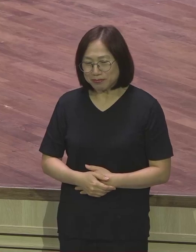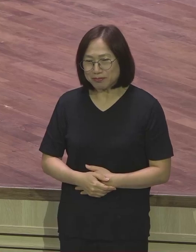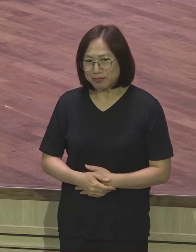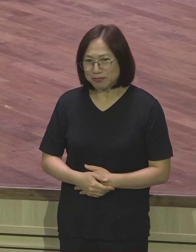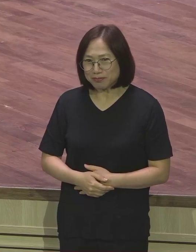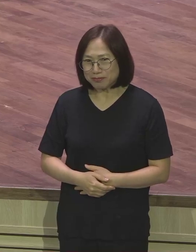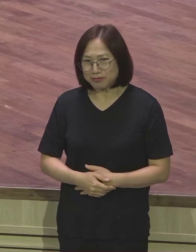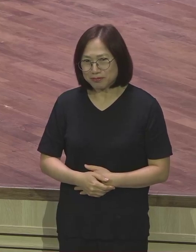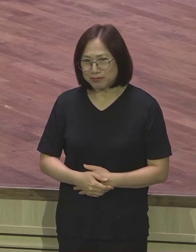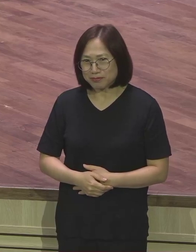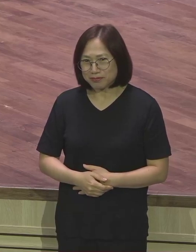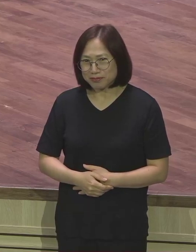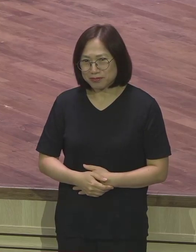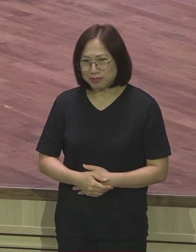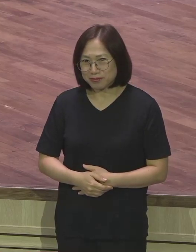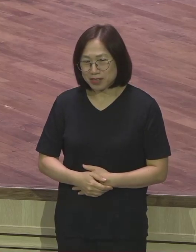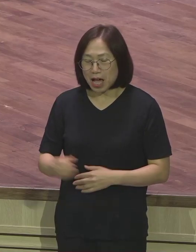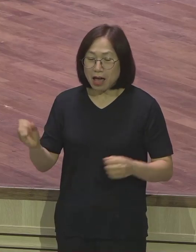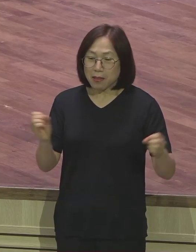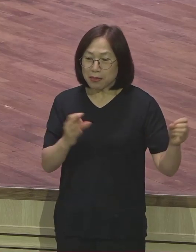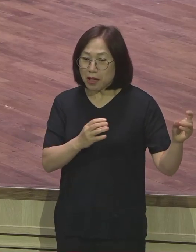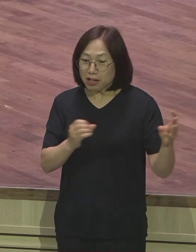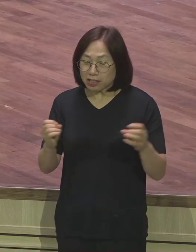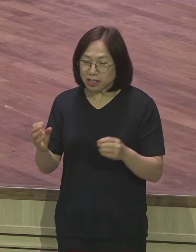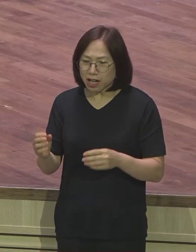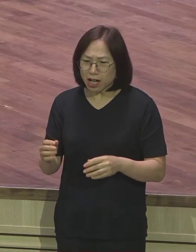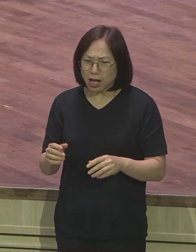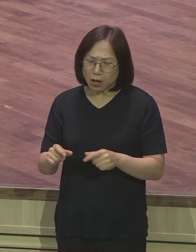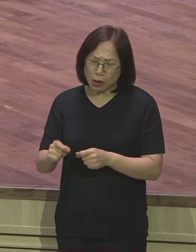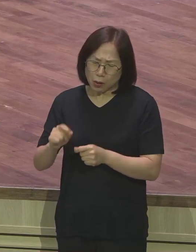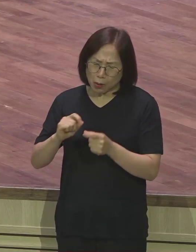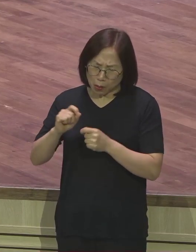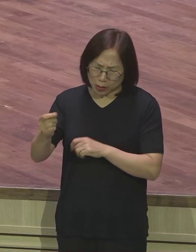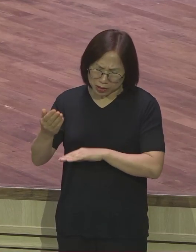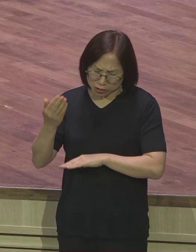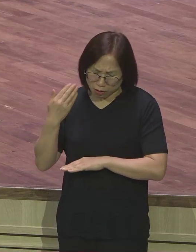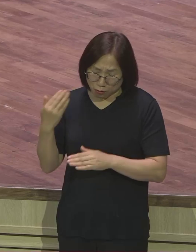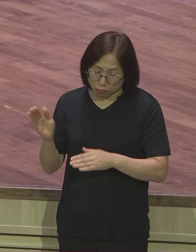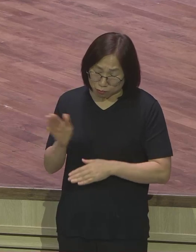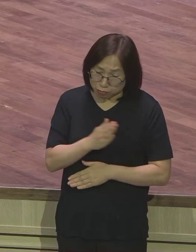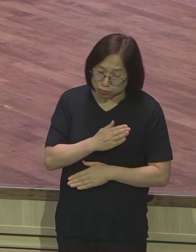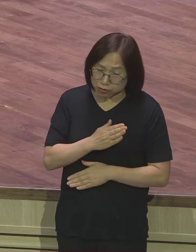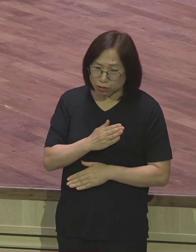그러니까 대화를 하는데 워낙 오래전부터 시달렸다 보니까 말하면서도 몸이 막 자꾸 비틀어져요